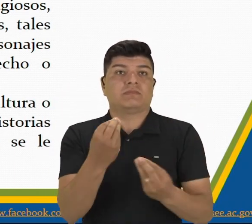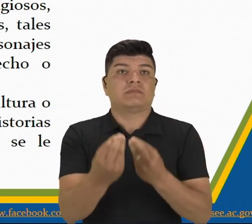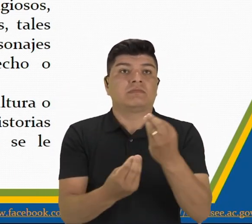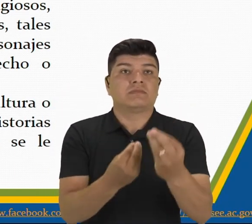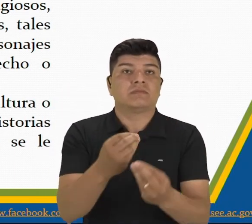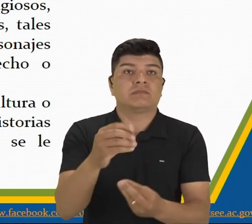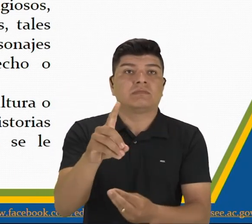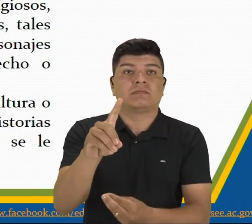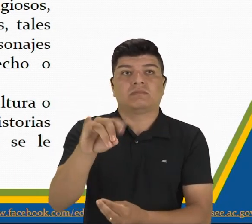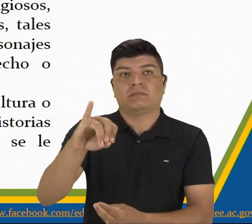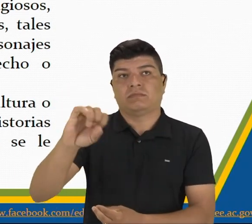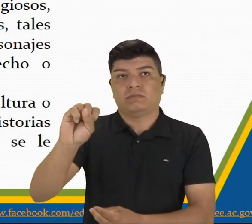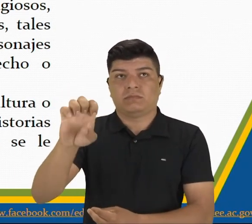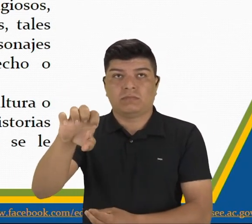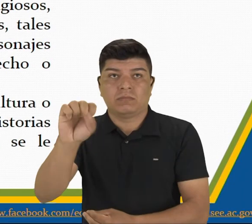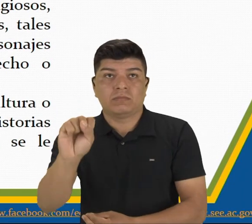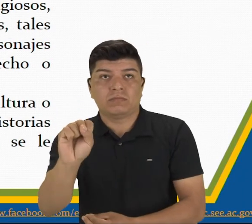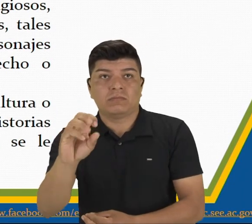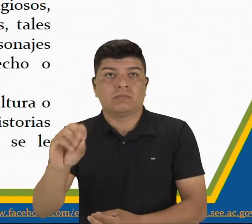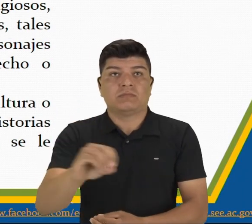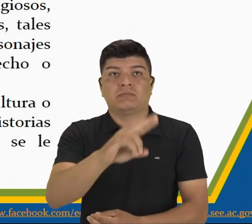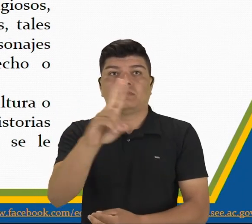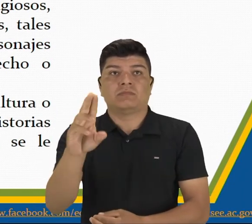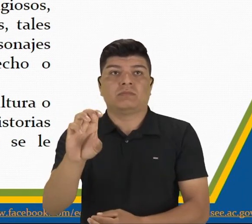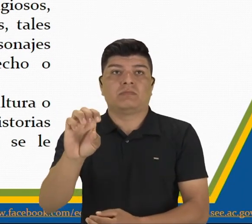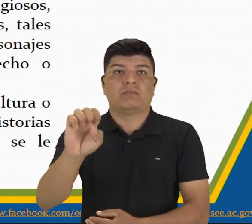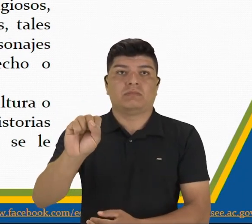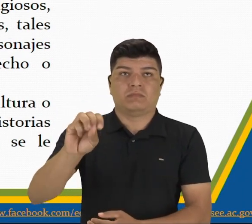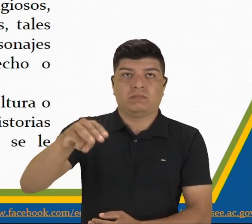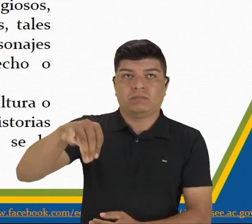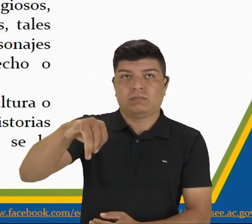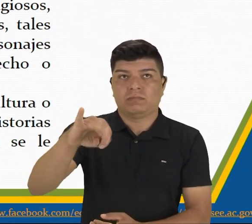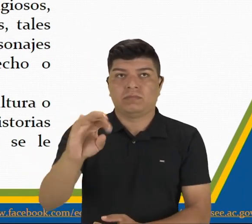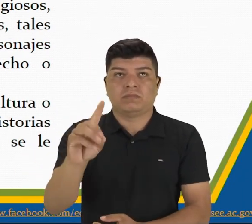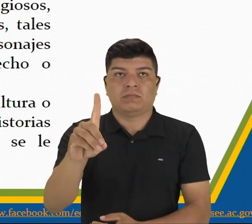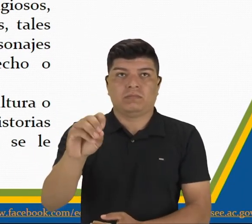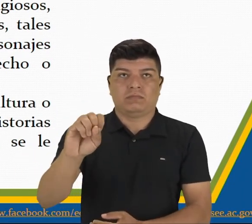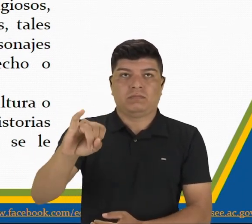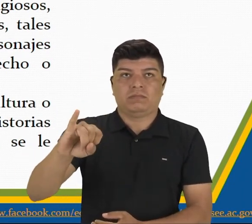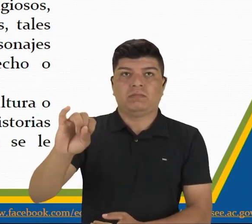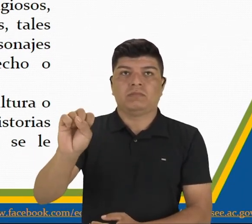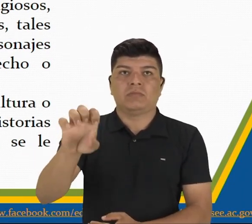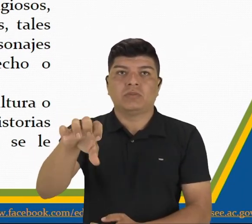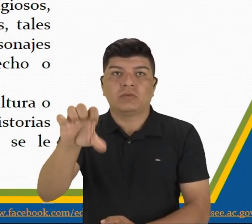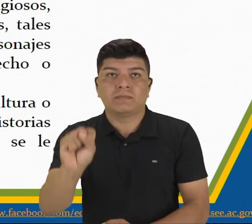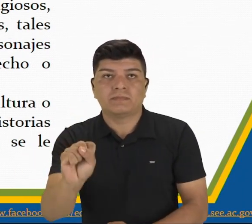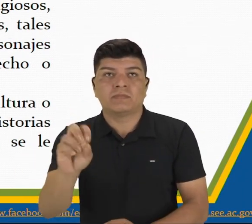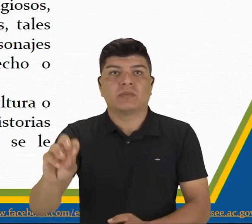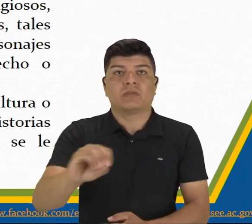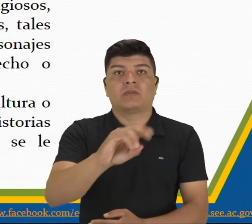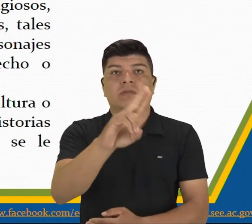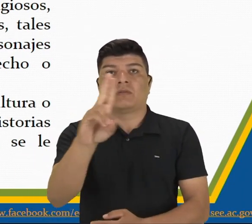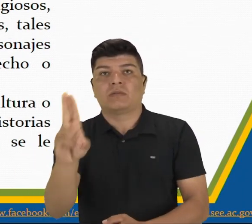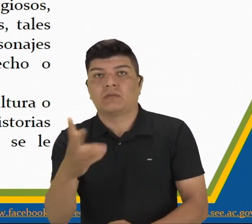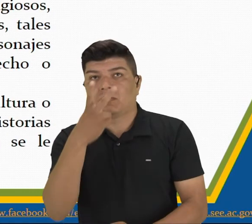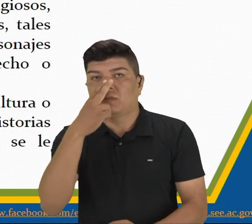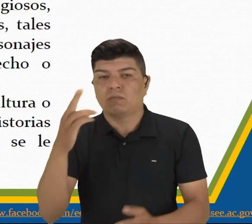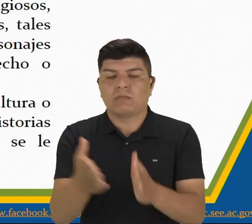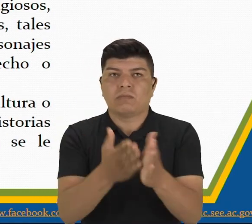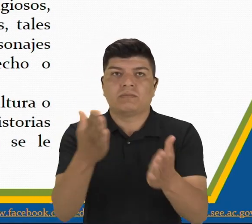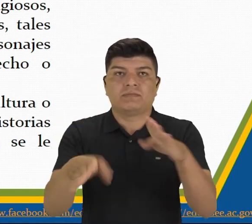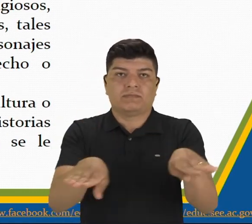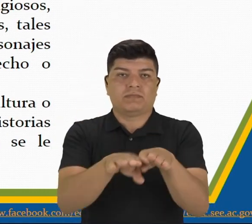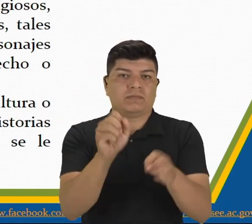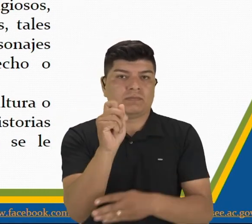dioses, semidioses, héroes, monstruos o personajes fantásticos,